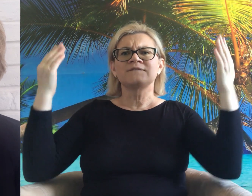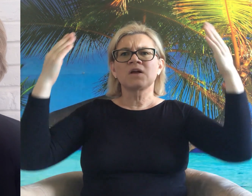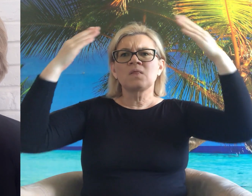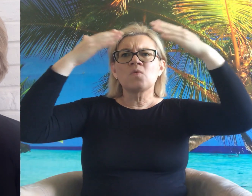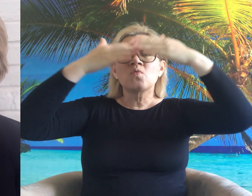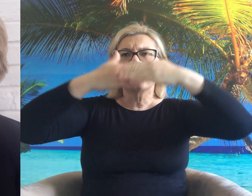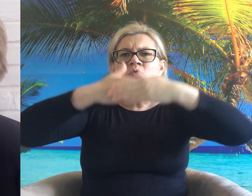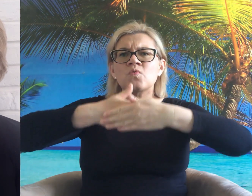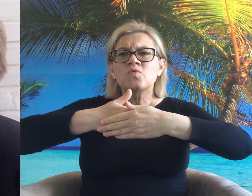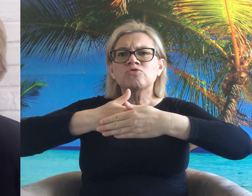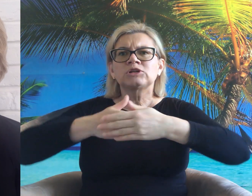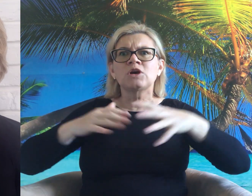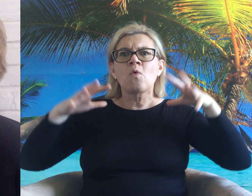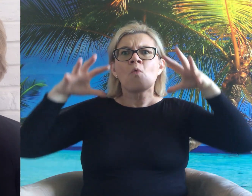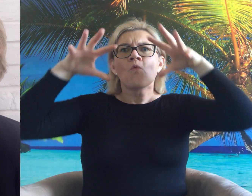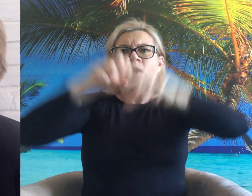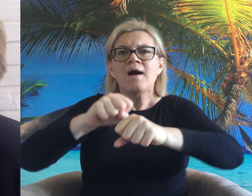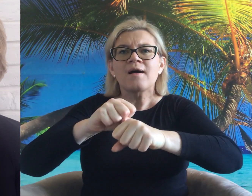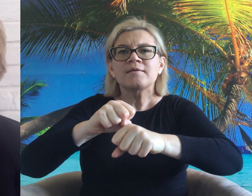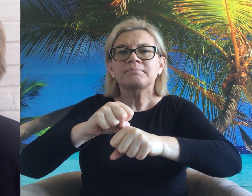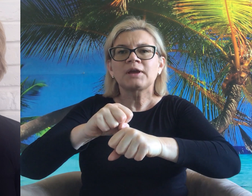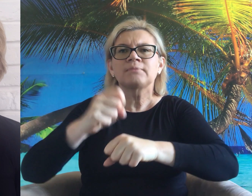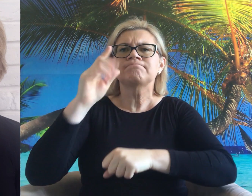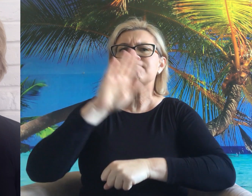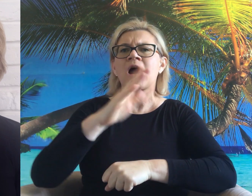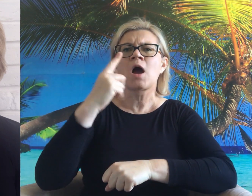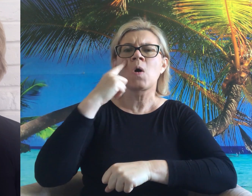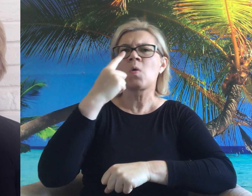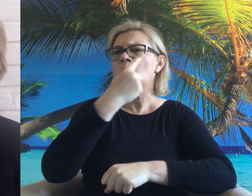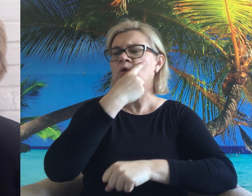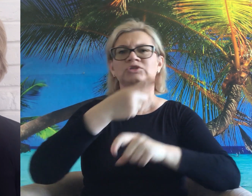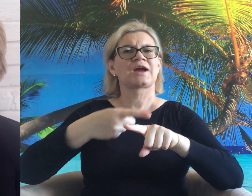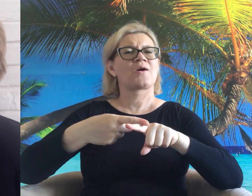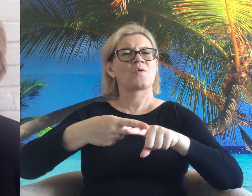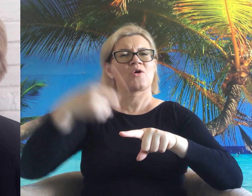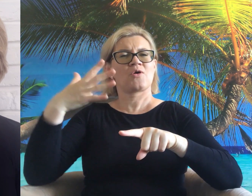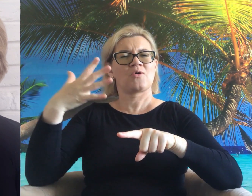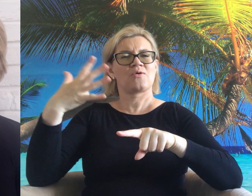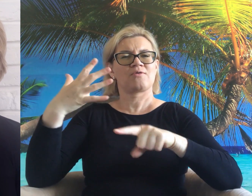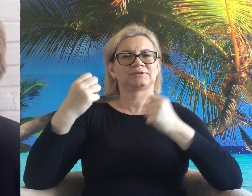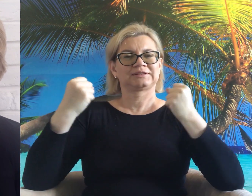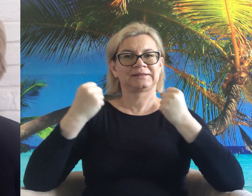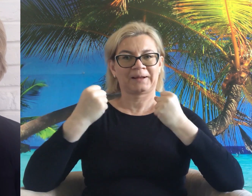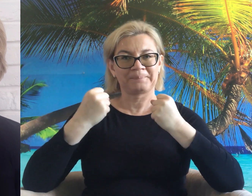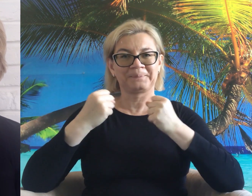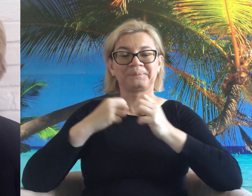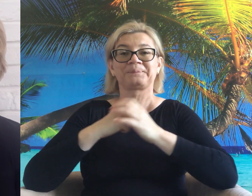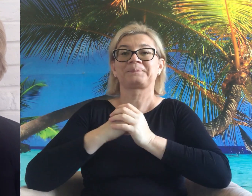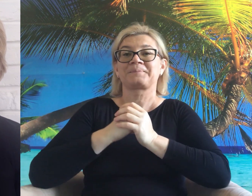Polują w nocy, bo mają bardzo dobry i ostry wzrok.